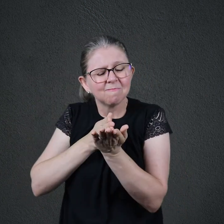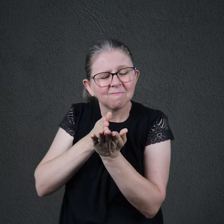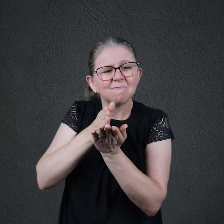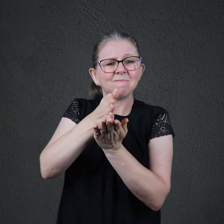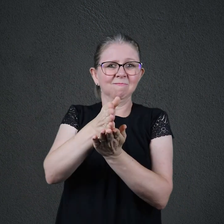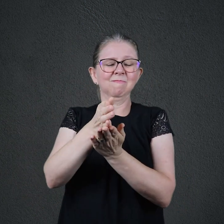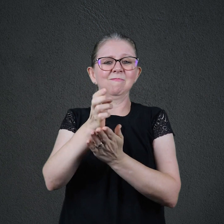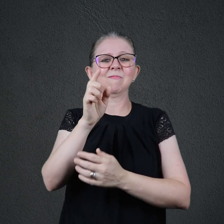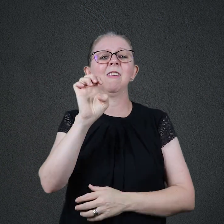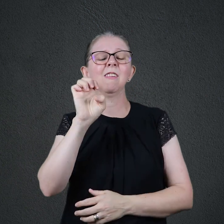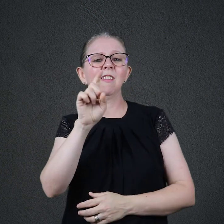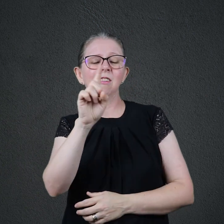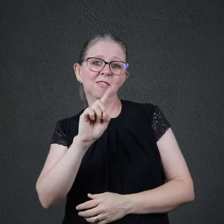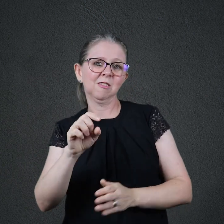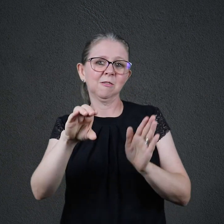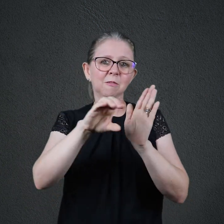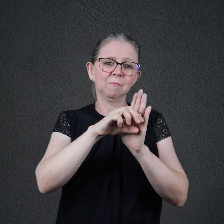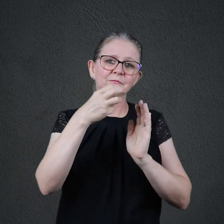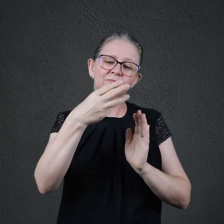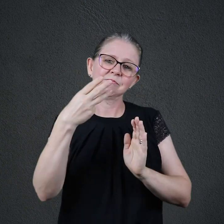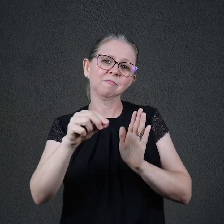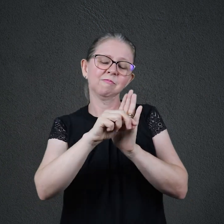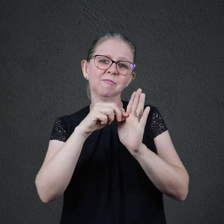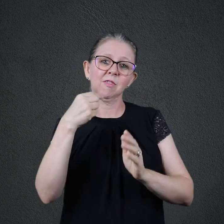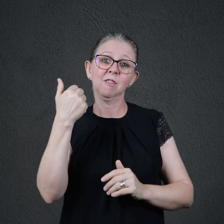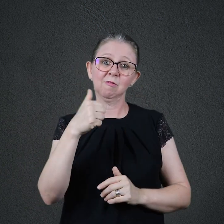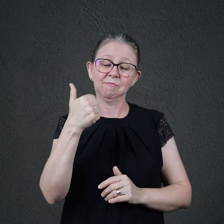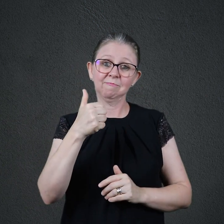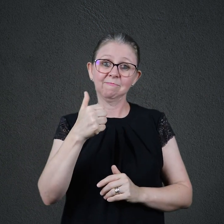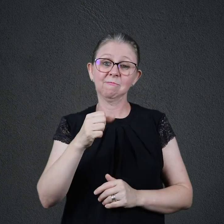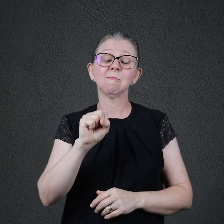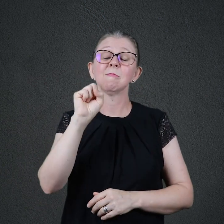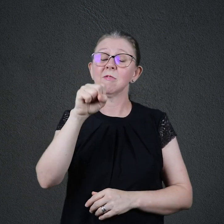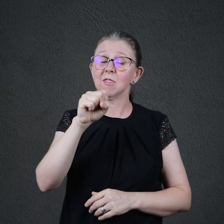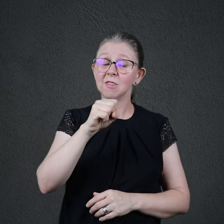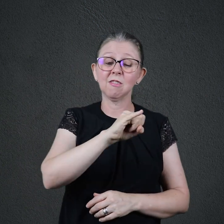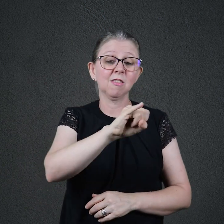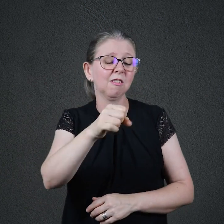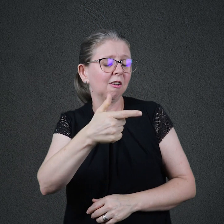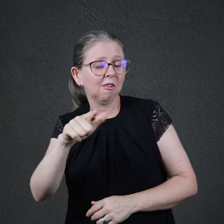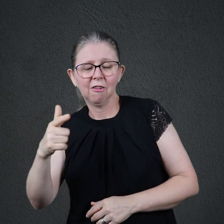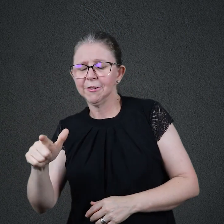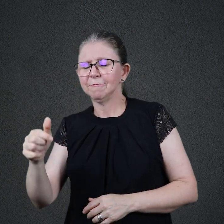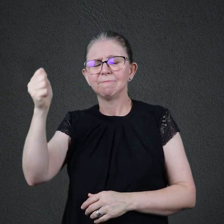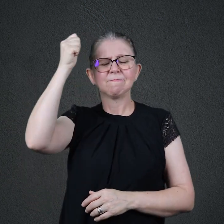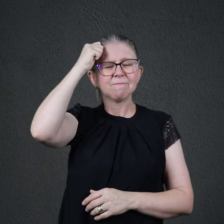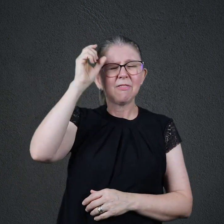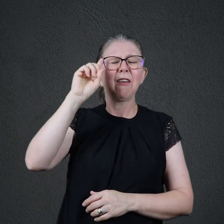verdade. Se não houver arrependimento, o Senhor condenará, pois não pode concordar nem compactuar com o mal.